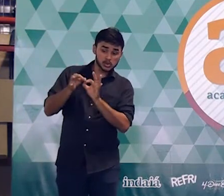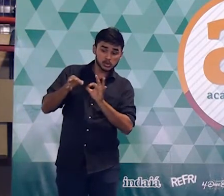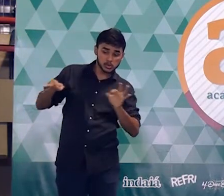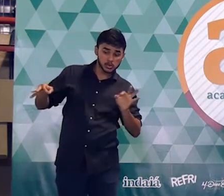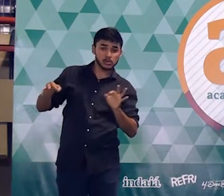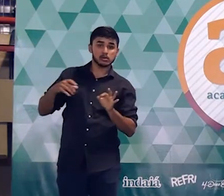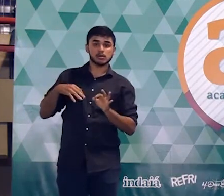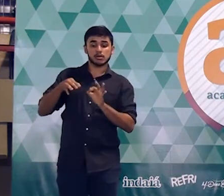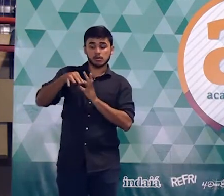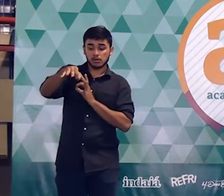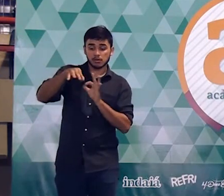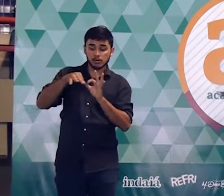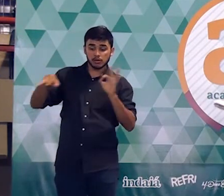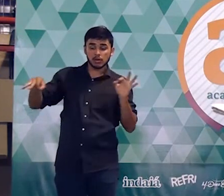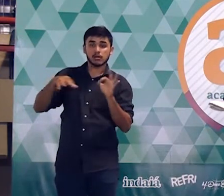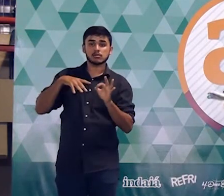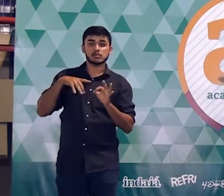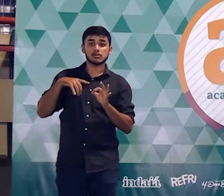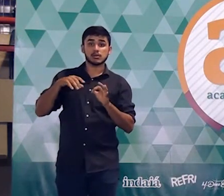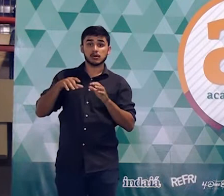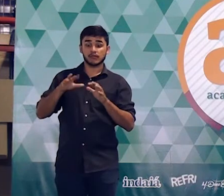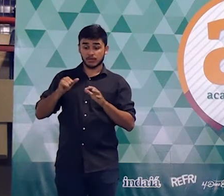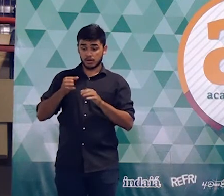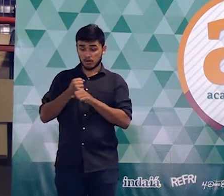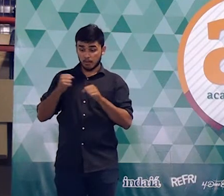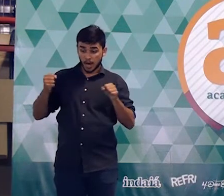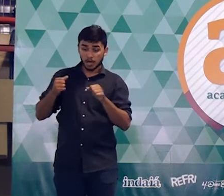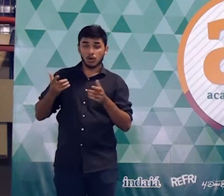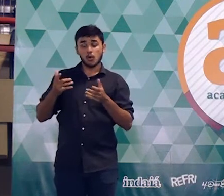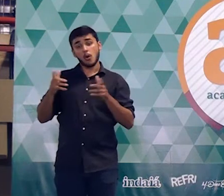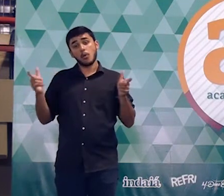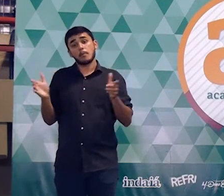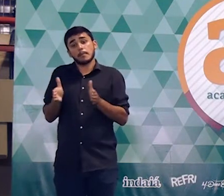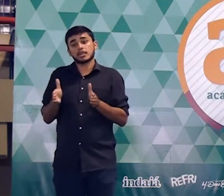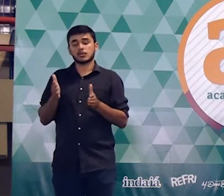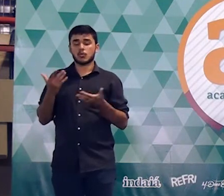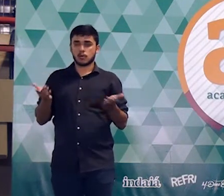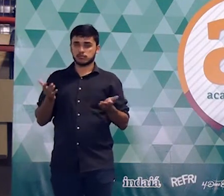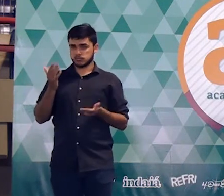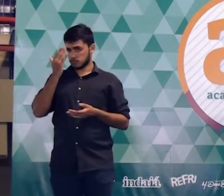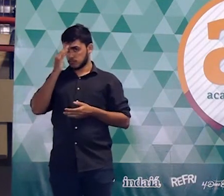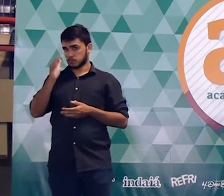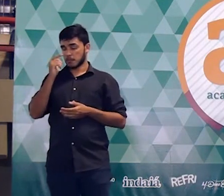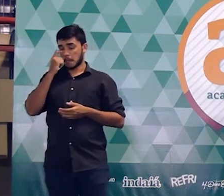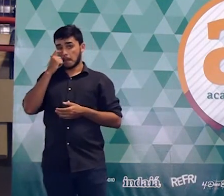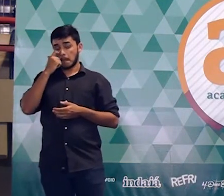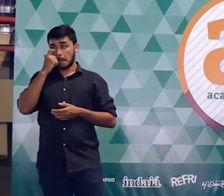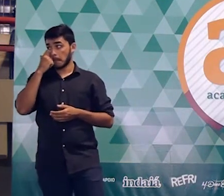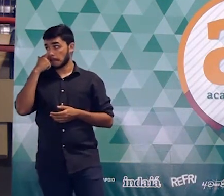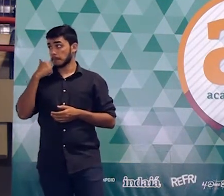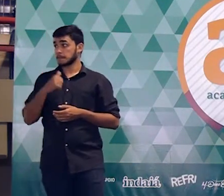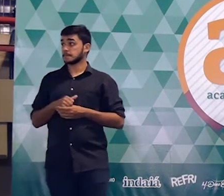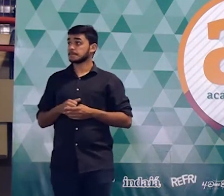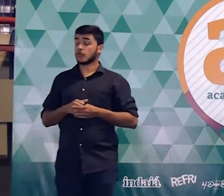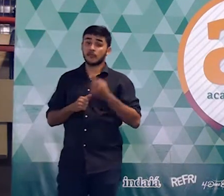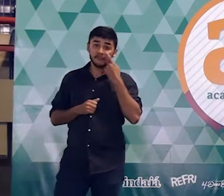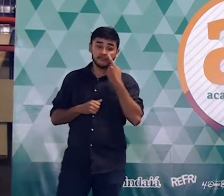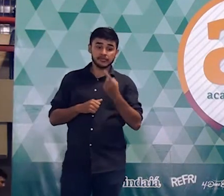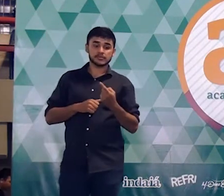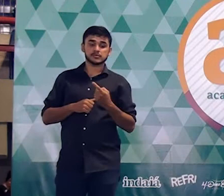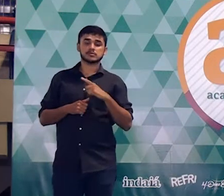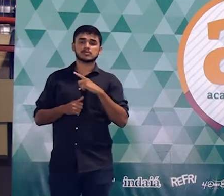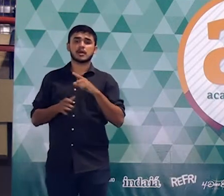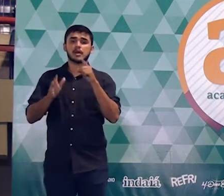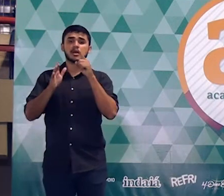que a área aumentasse ou fizemos com que a área diminuísse? Como é que a gente vai fazer isso? Vamos lá. Vamos analisar, então, gente, as